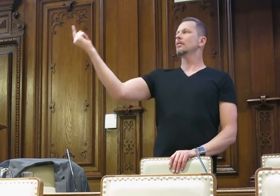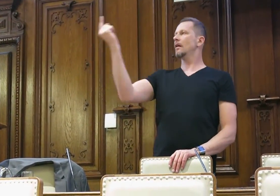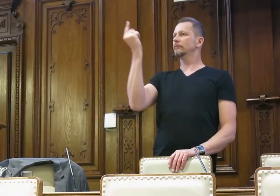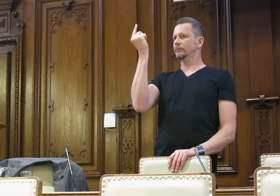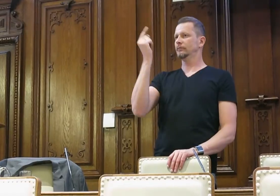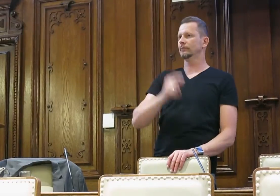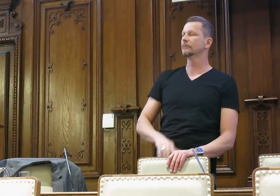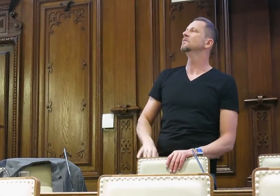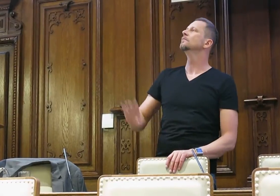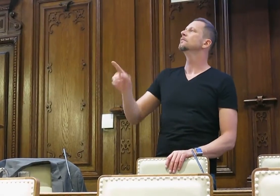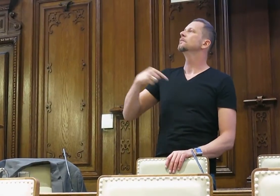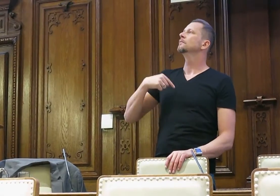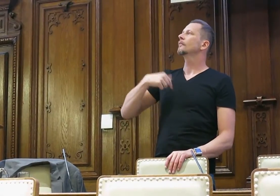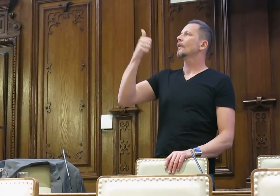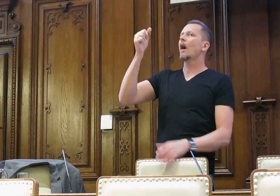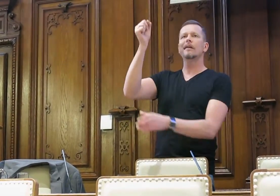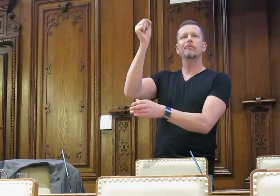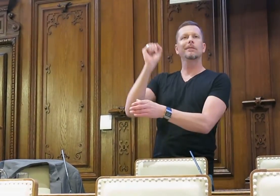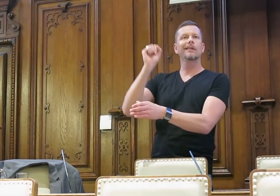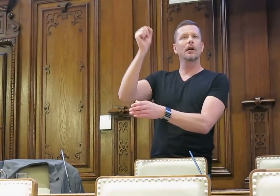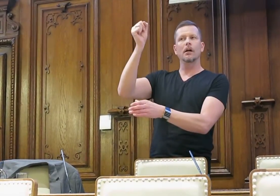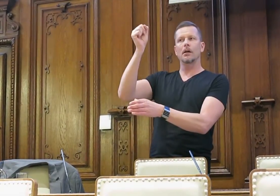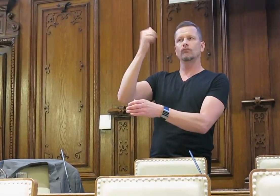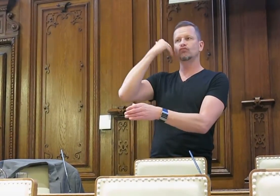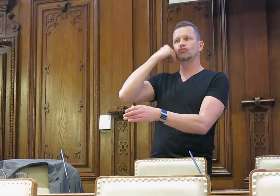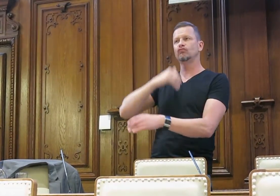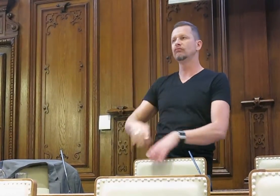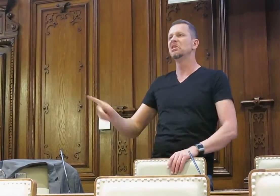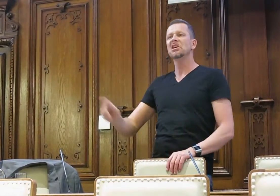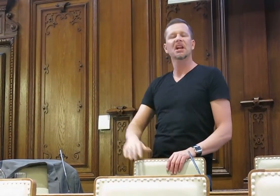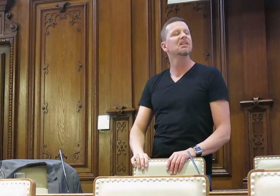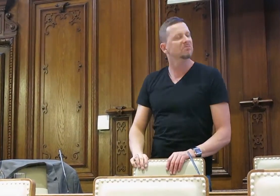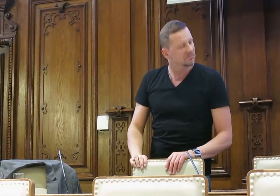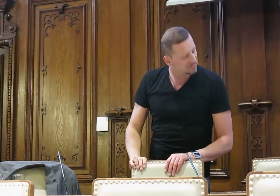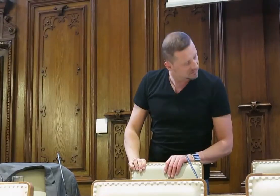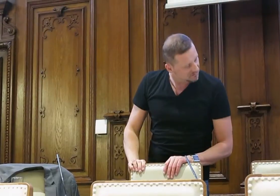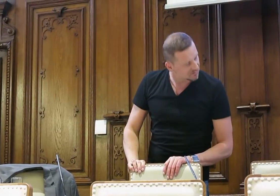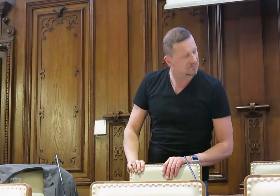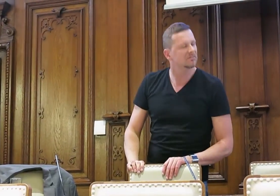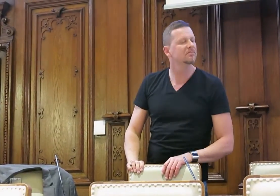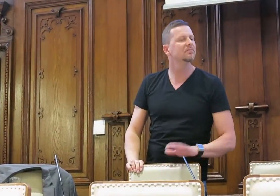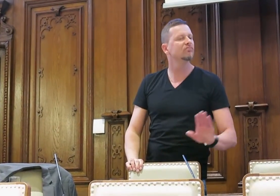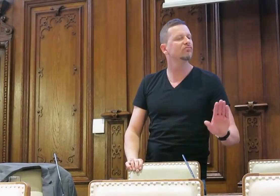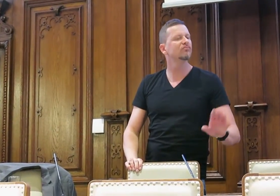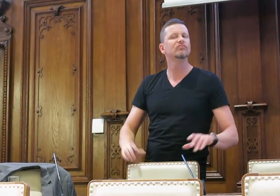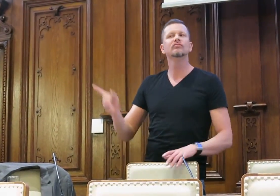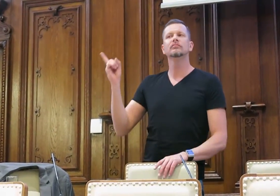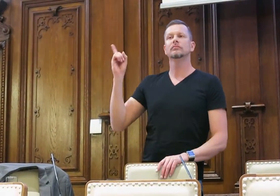der Kellner kommt auf ihn zu und der hat Schwerhöriger gesagt, bitte ein Bier. Der Kellner sagt, ja